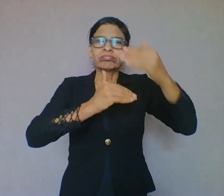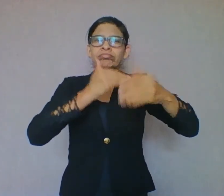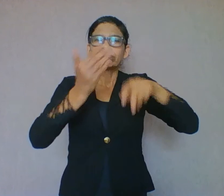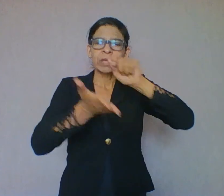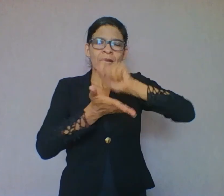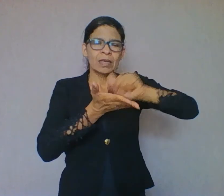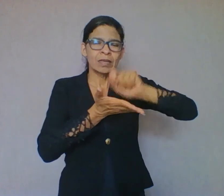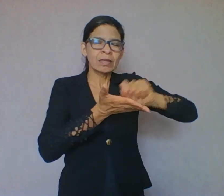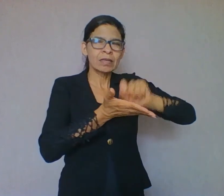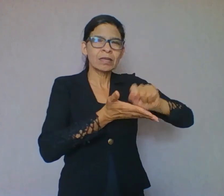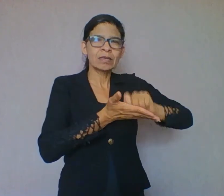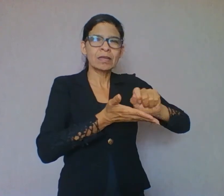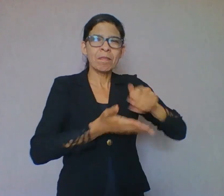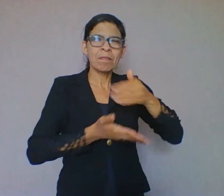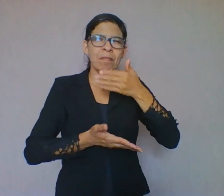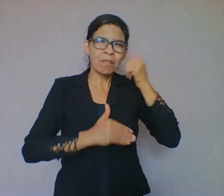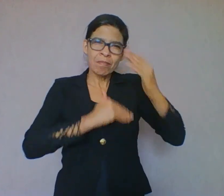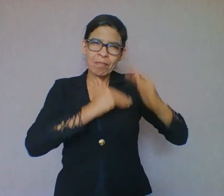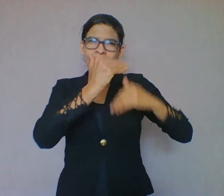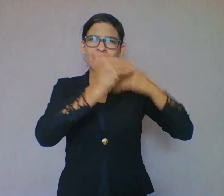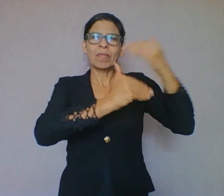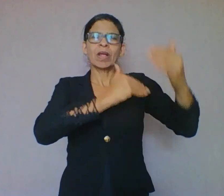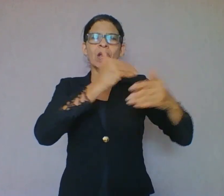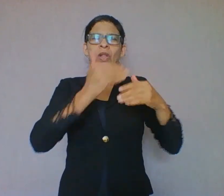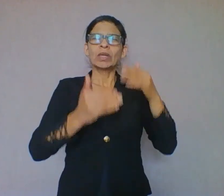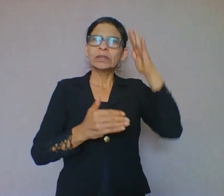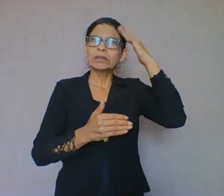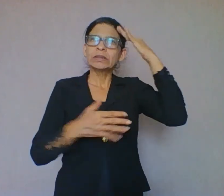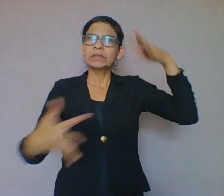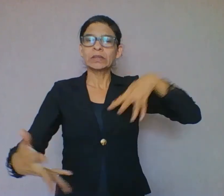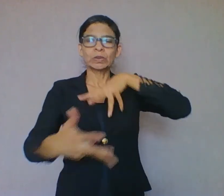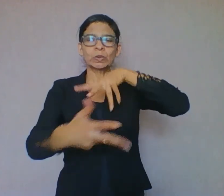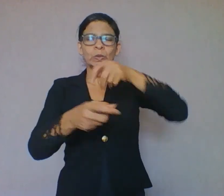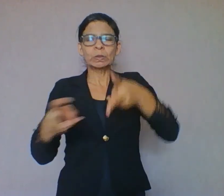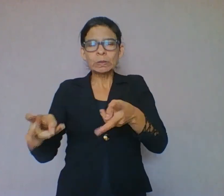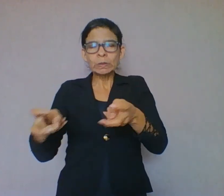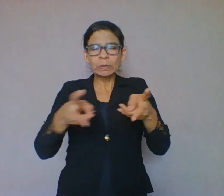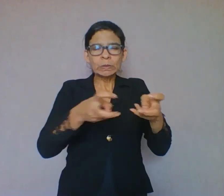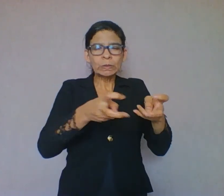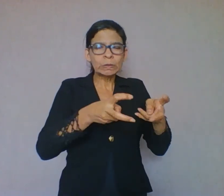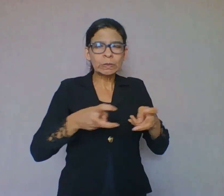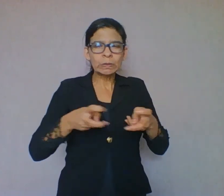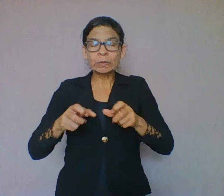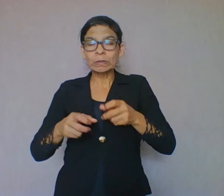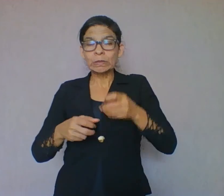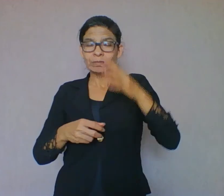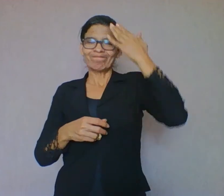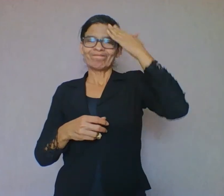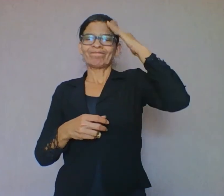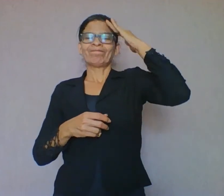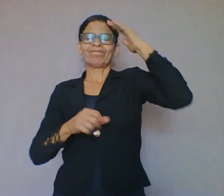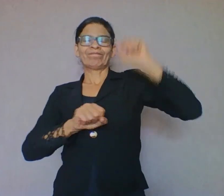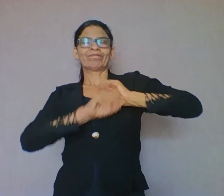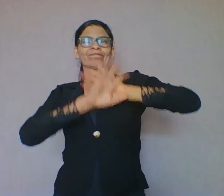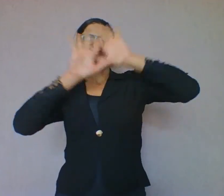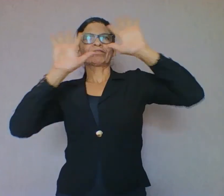Interpretar, analisar os fatos de modo crítico. A leitura é um processo através do qual se pode observar,